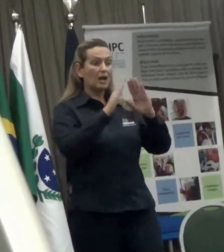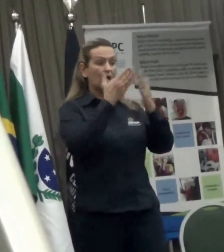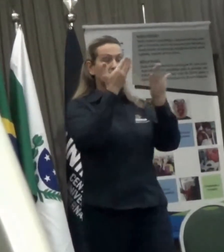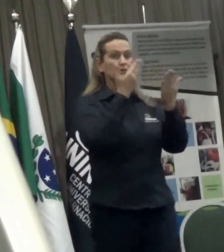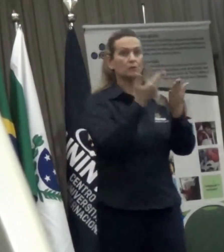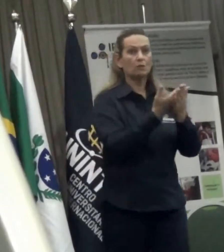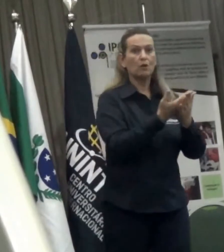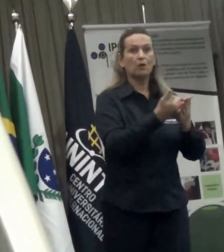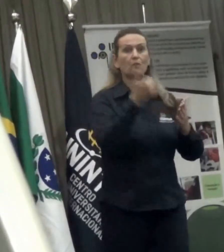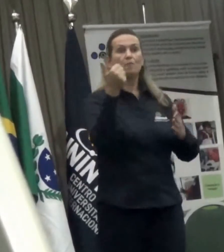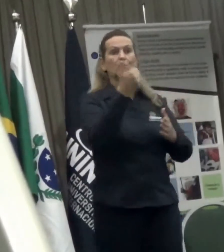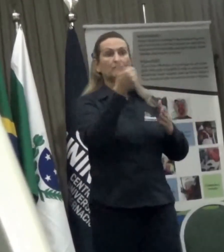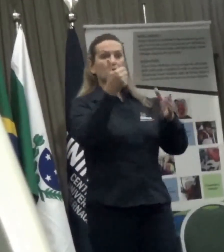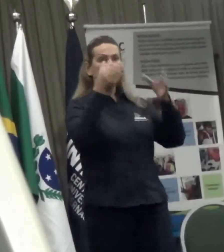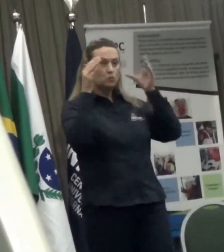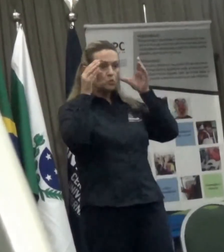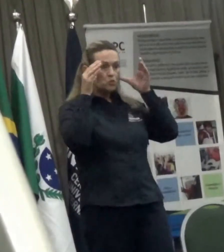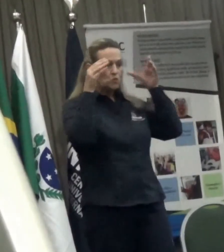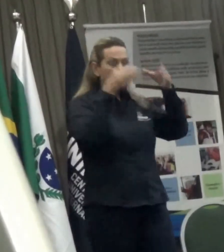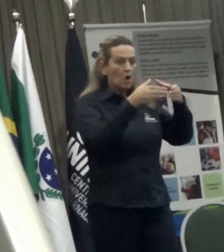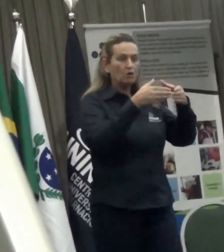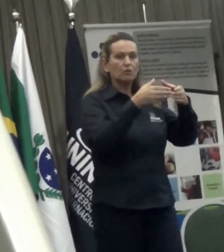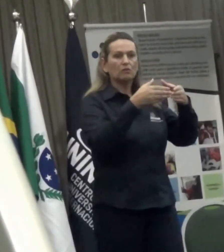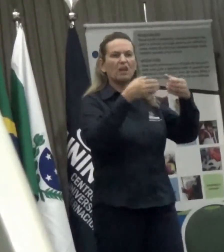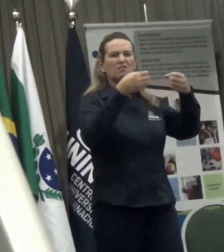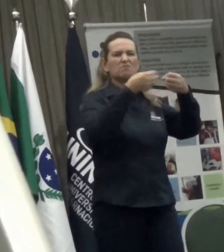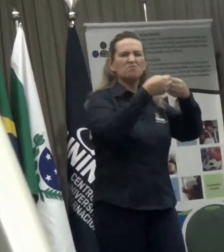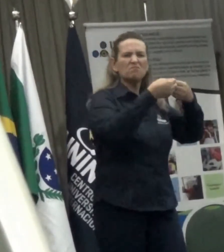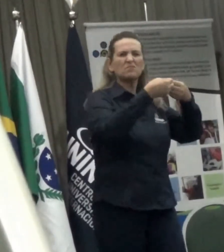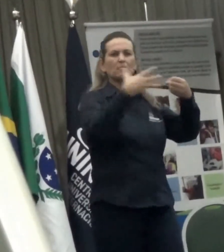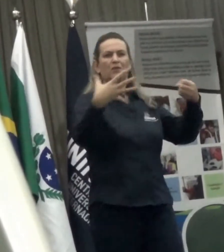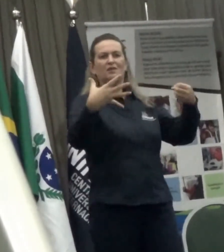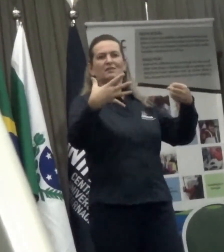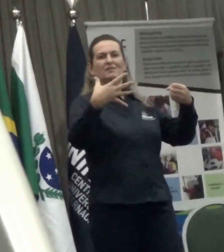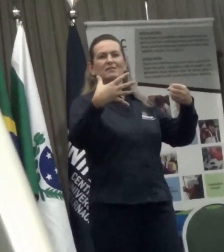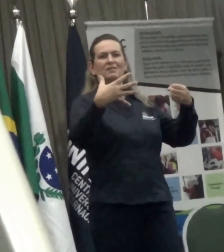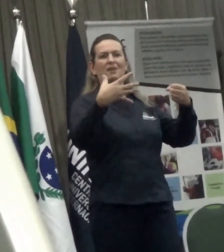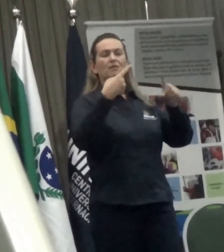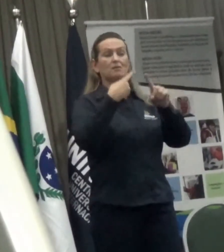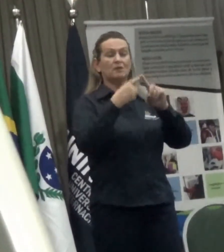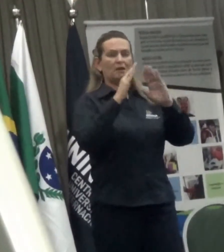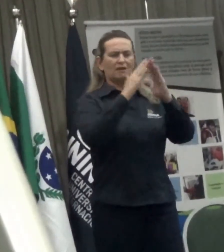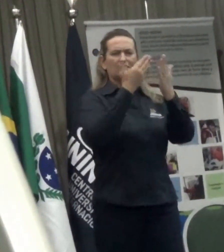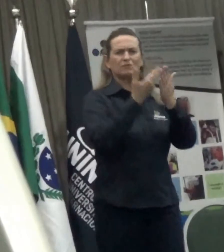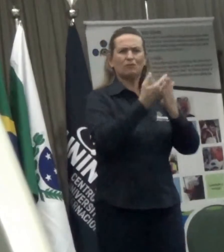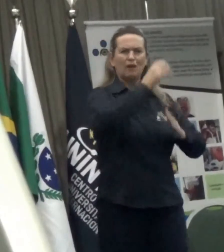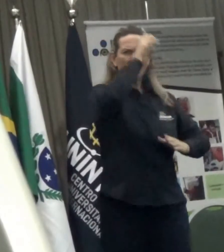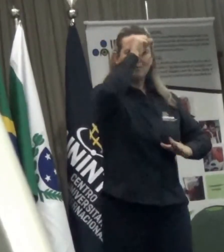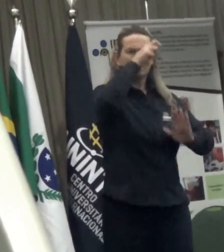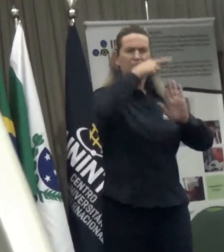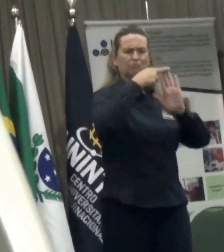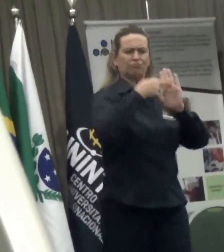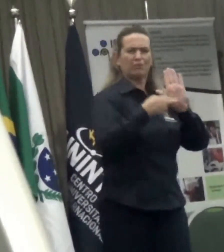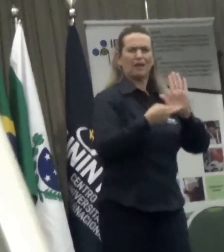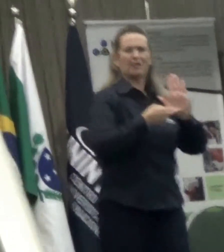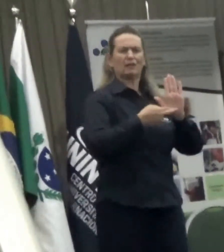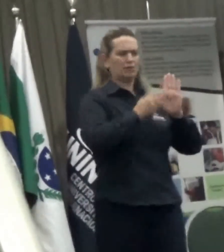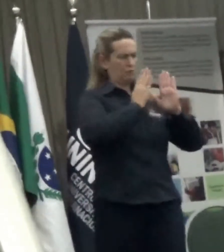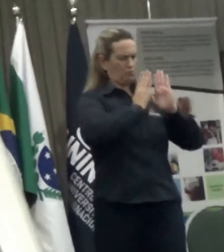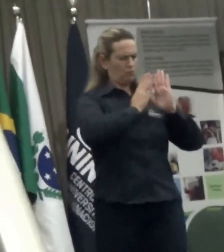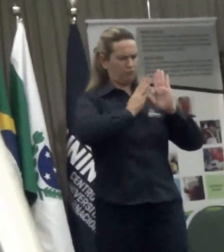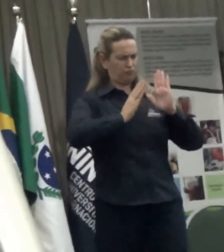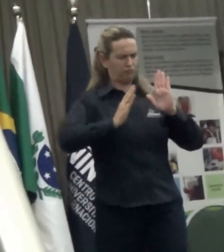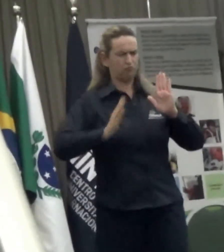democrático. É na escola que você aprende as regras de disciplina social. É na escola que você